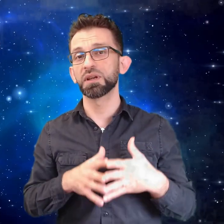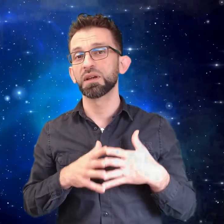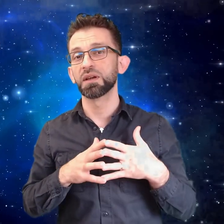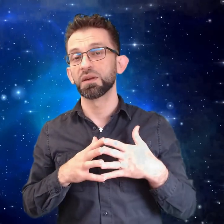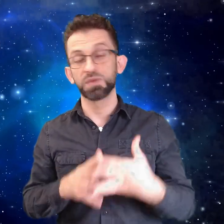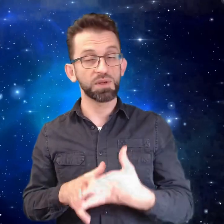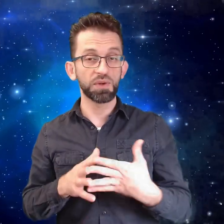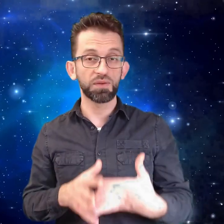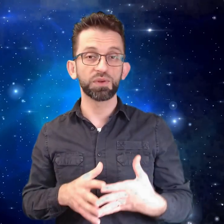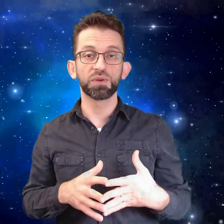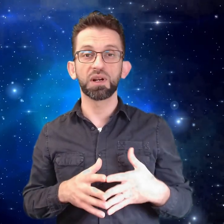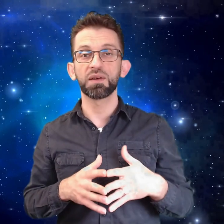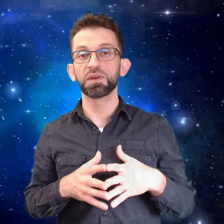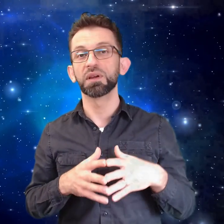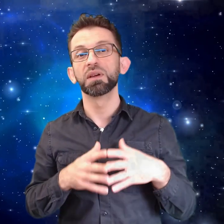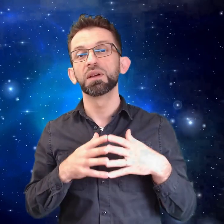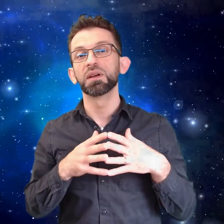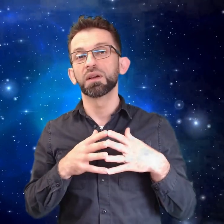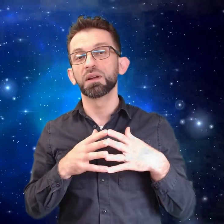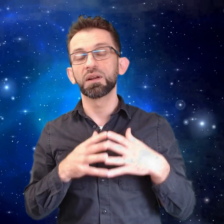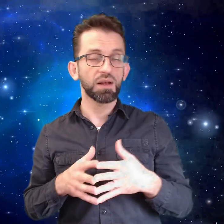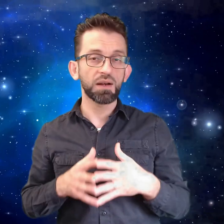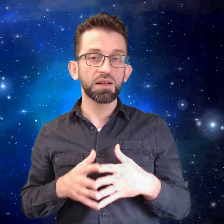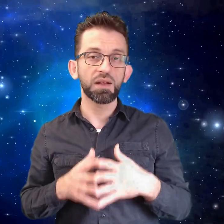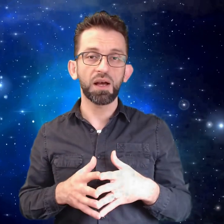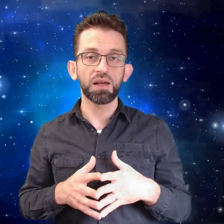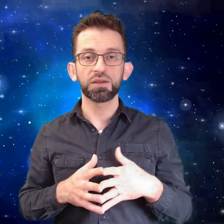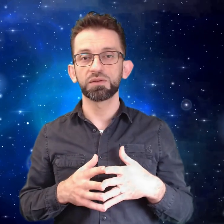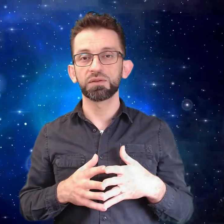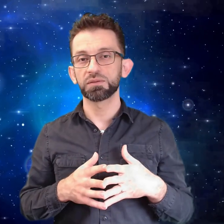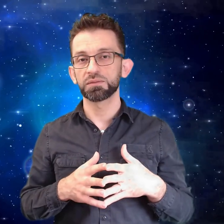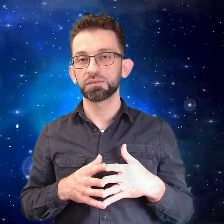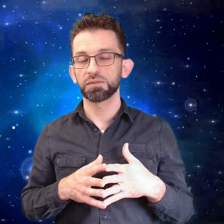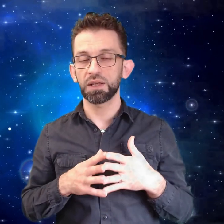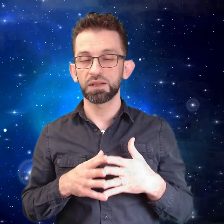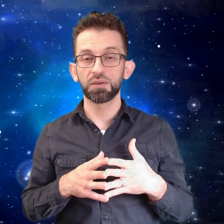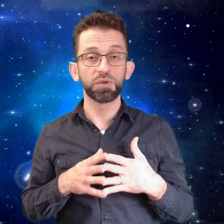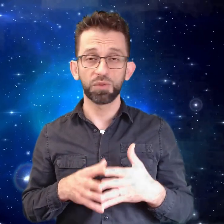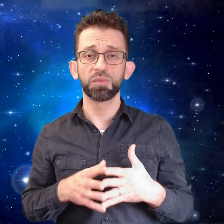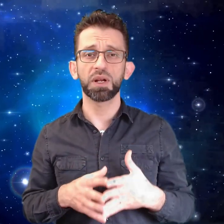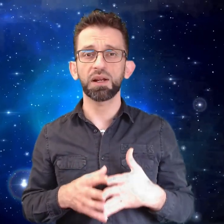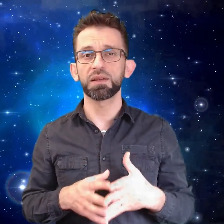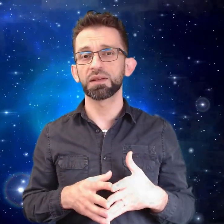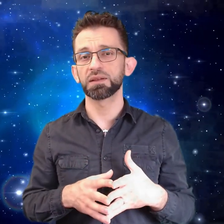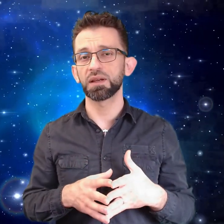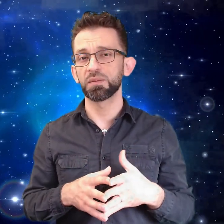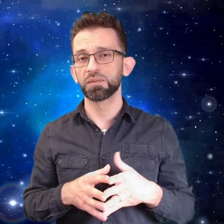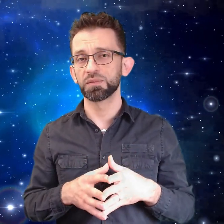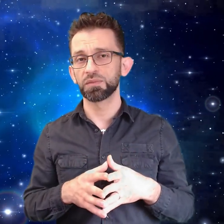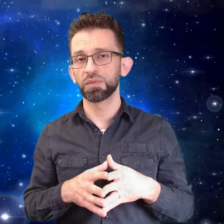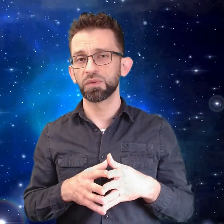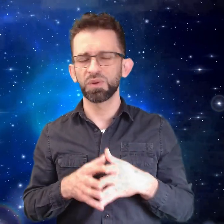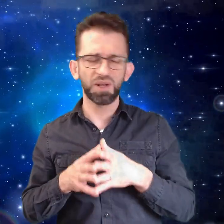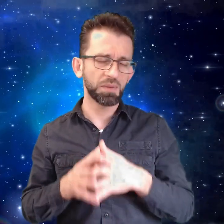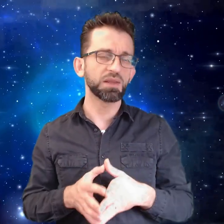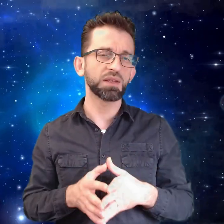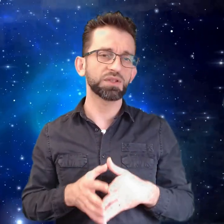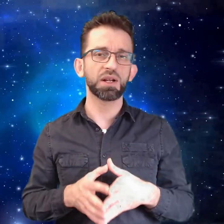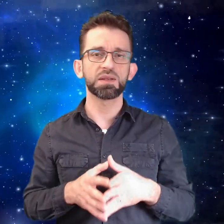المصور الفوتوغرافي اللي قرر ينهي حياته بعد مروره بمرحلة اكتئاب والخبر انتشر على